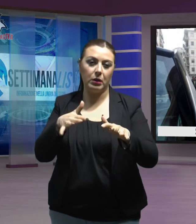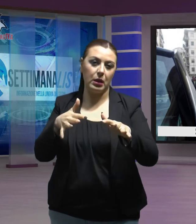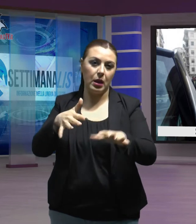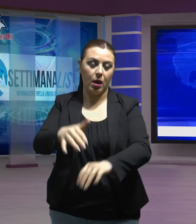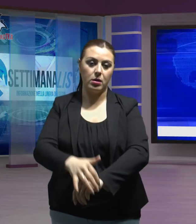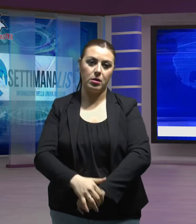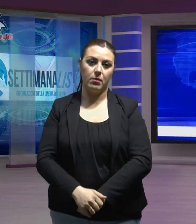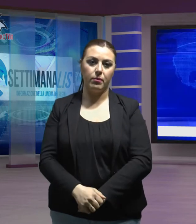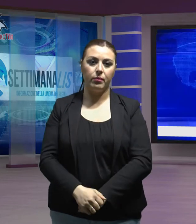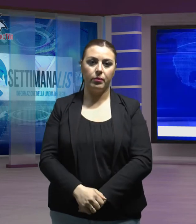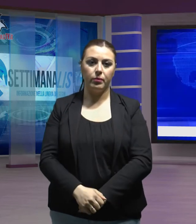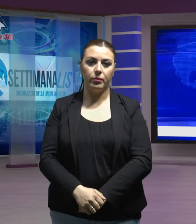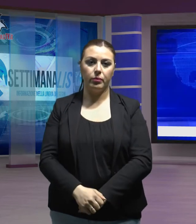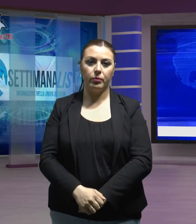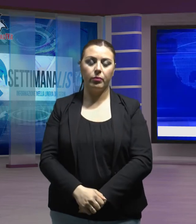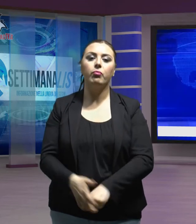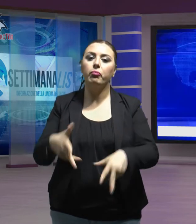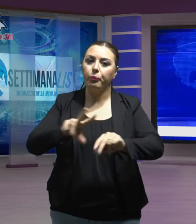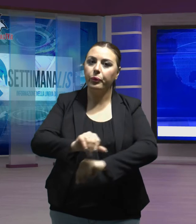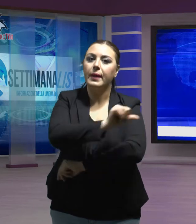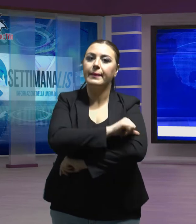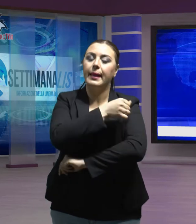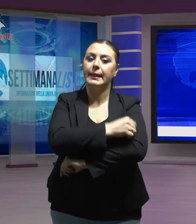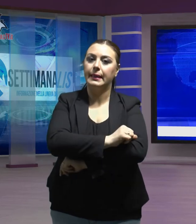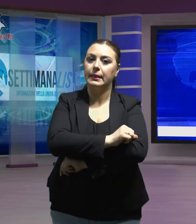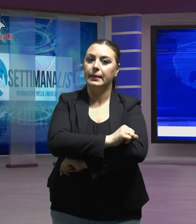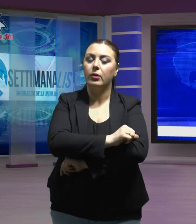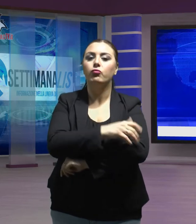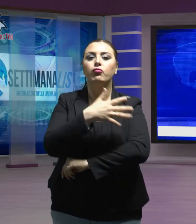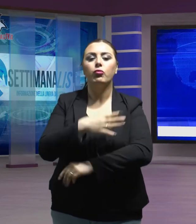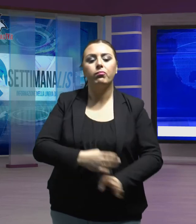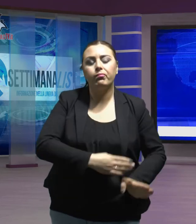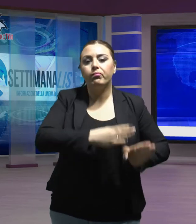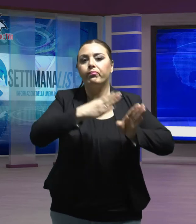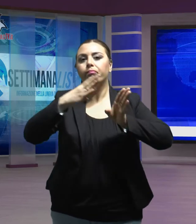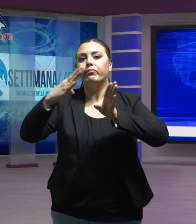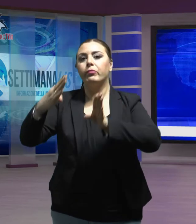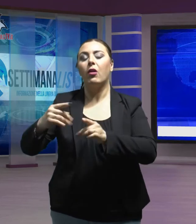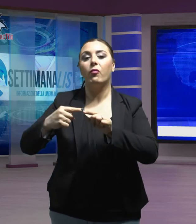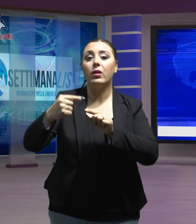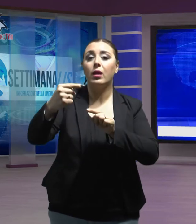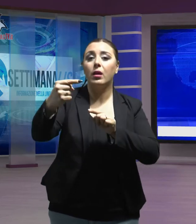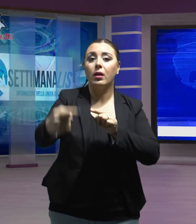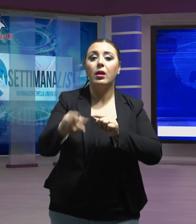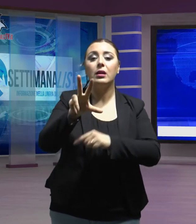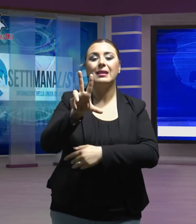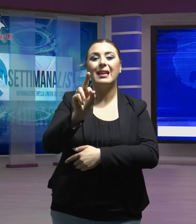Ancora sanità. Sono stati prorogati fino al prossimo 30 giugno